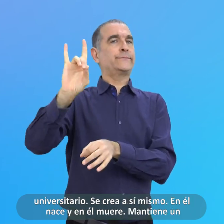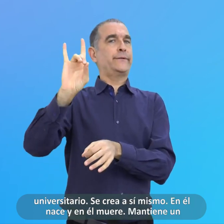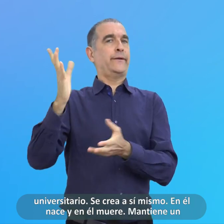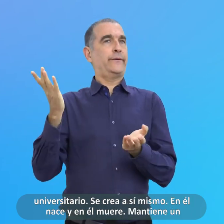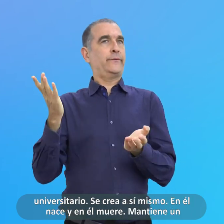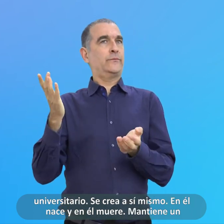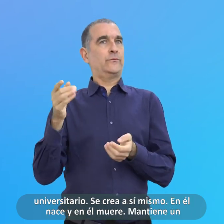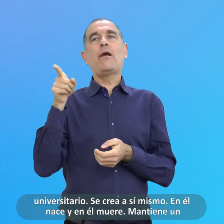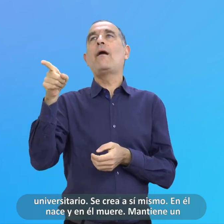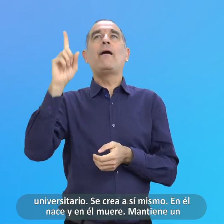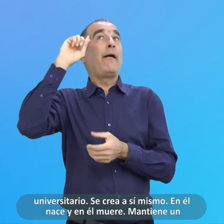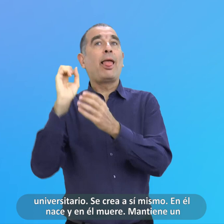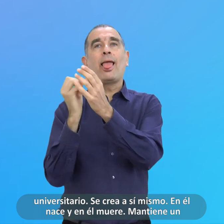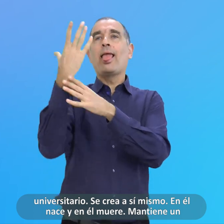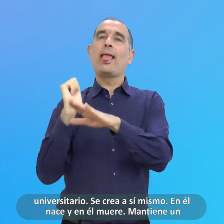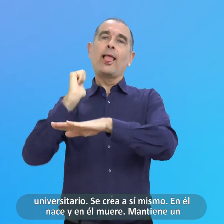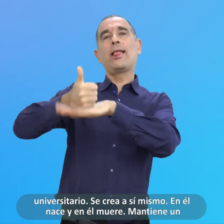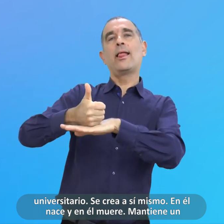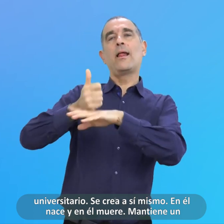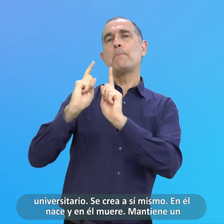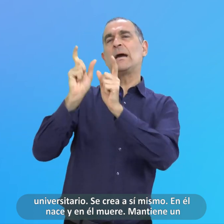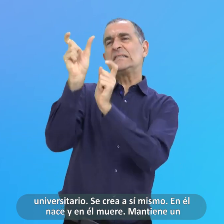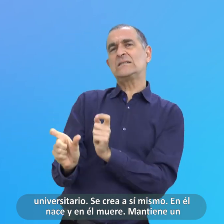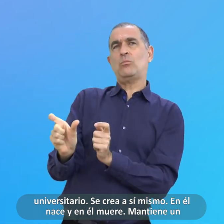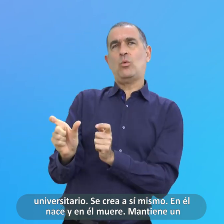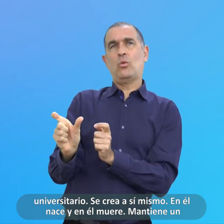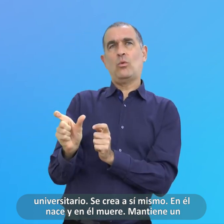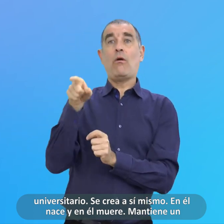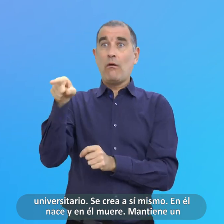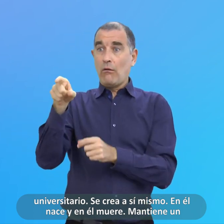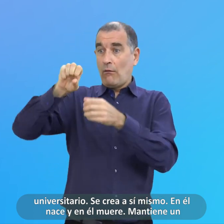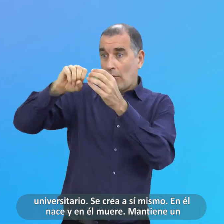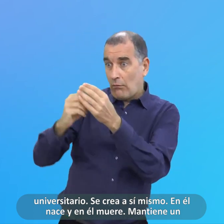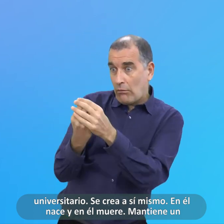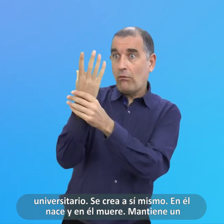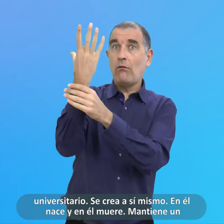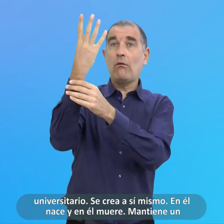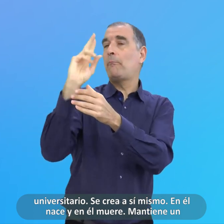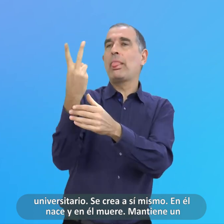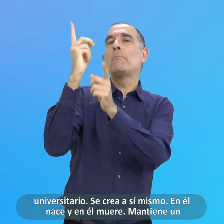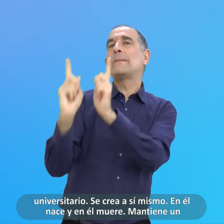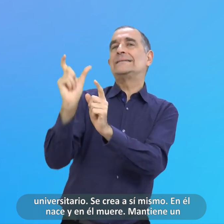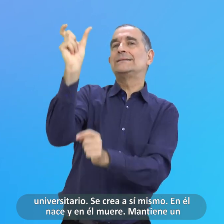Se crea a sí mismo En él nace Y en él muere